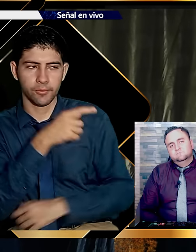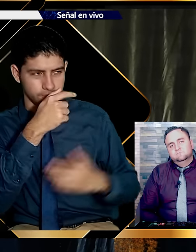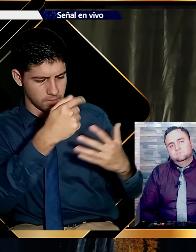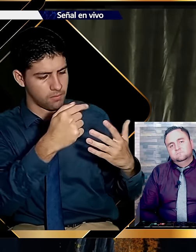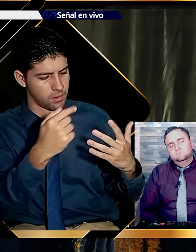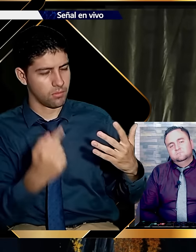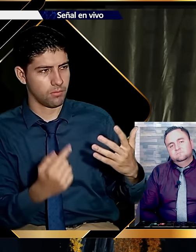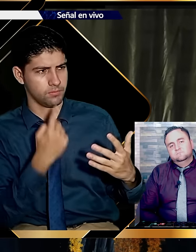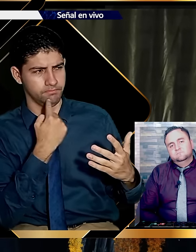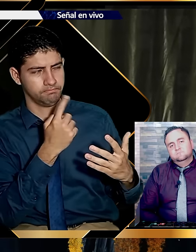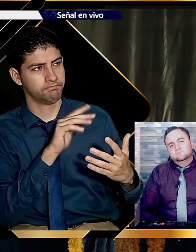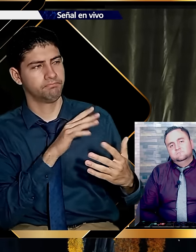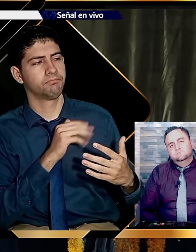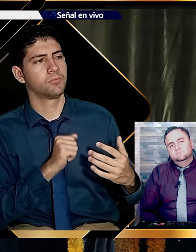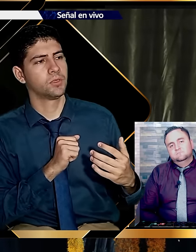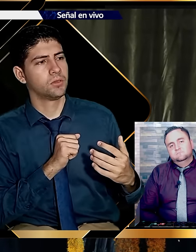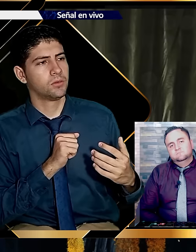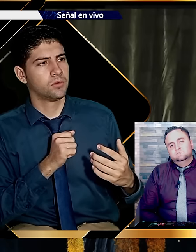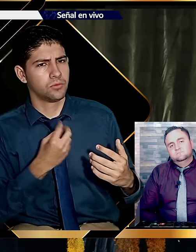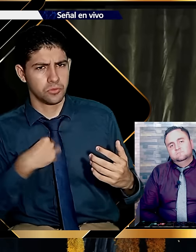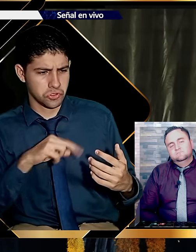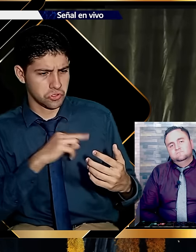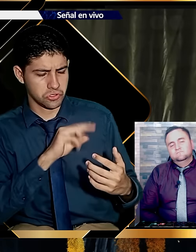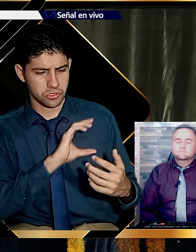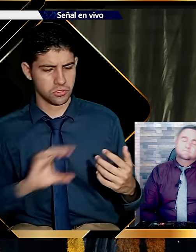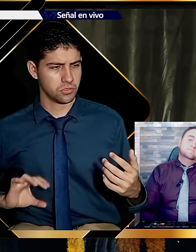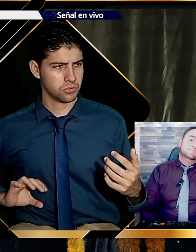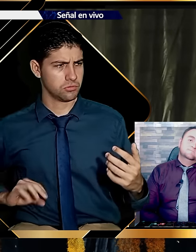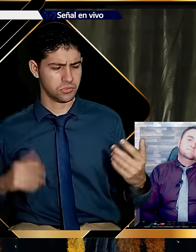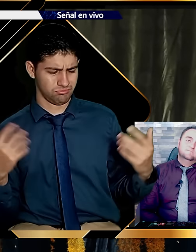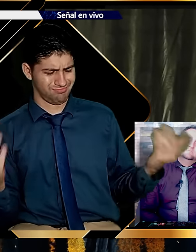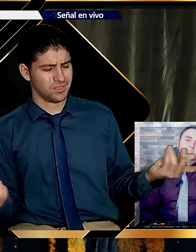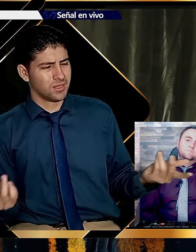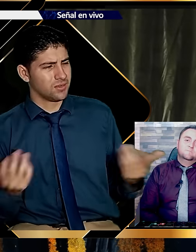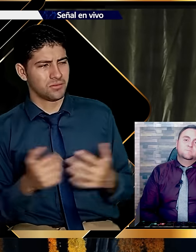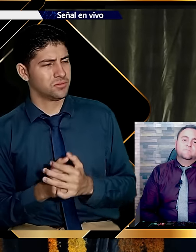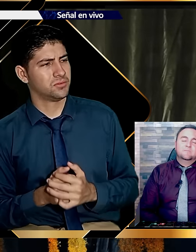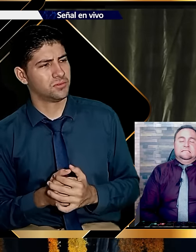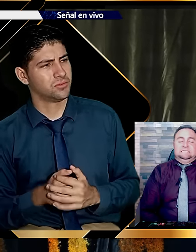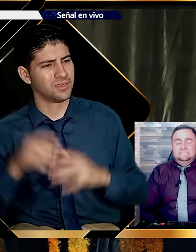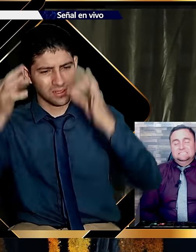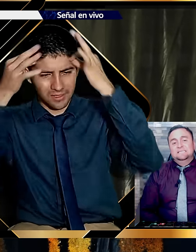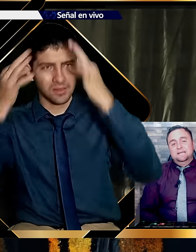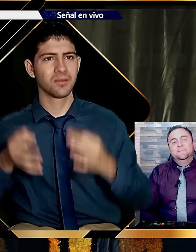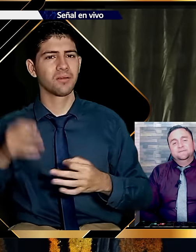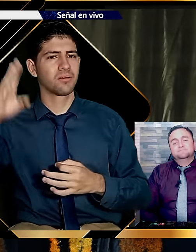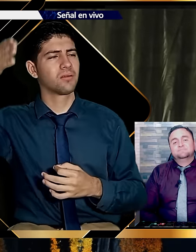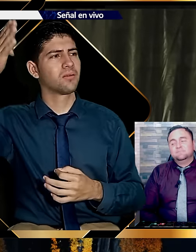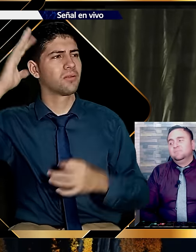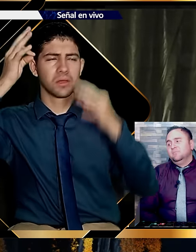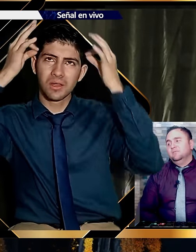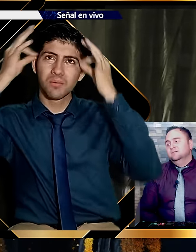Me dijo. Vea. Es que no me hago vacunar por varias cosas. Nosotros. No estamos para eso. Otros somos cristianos.